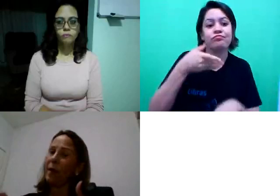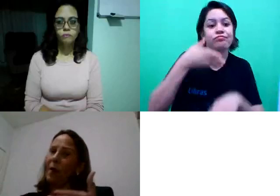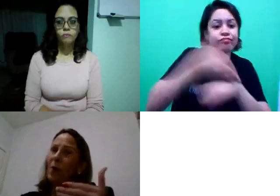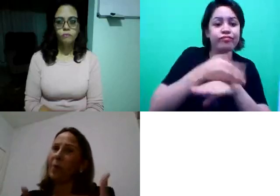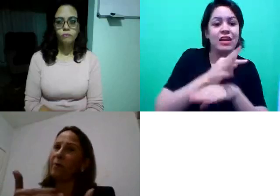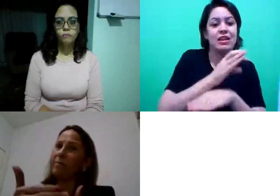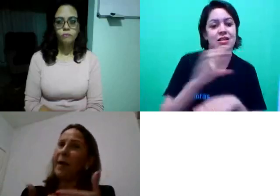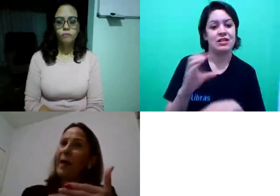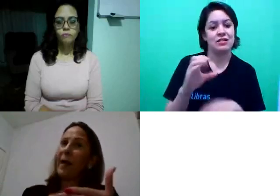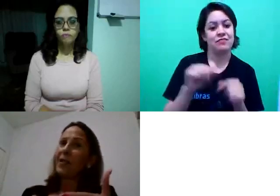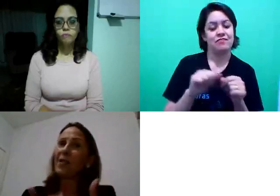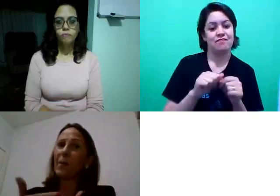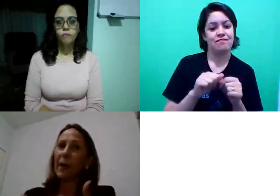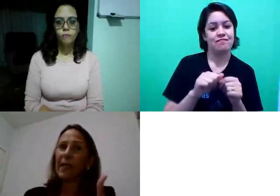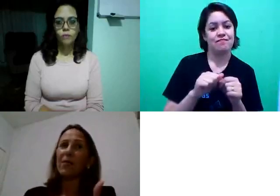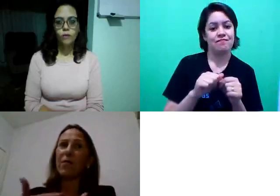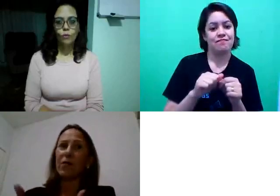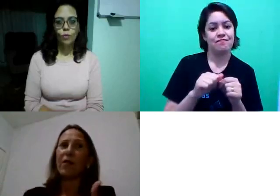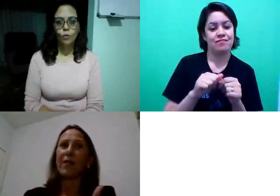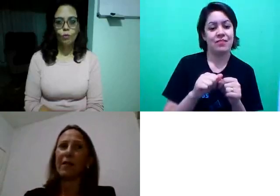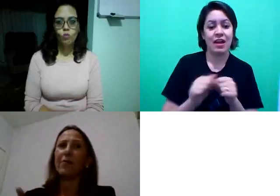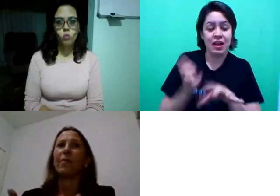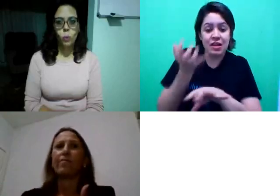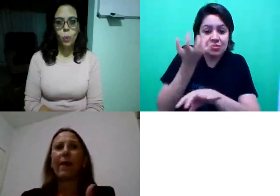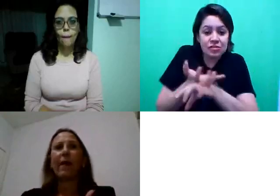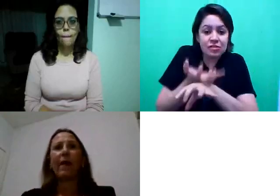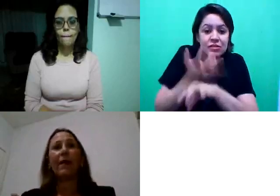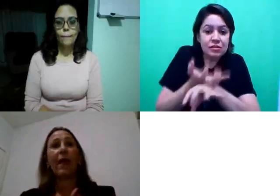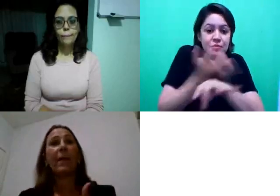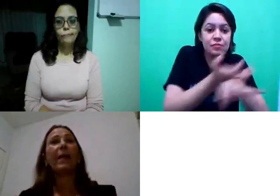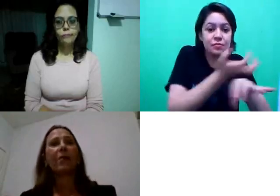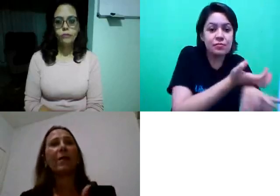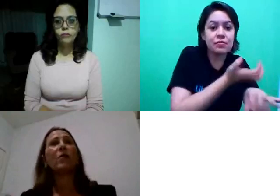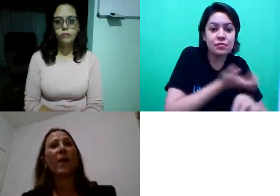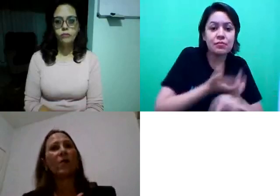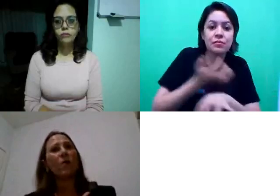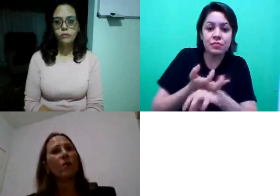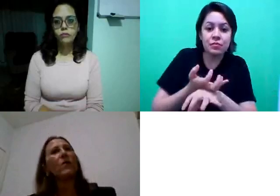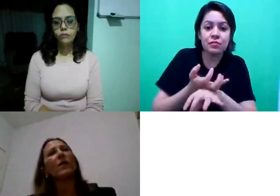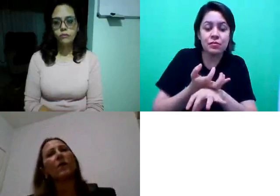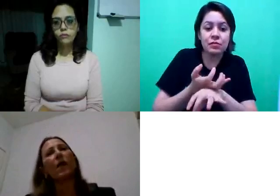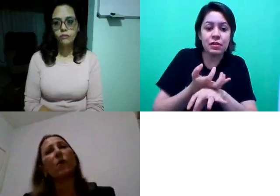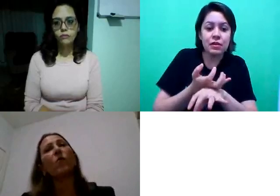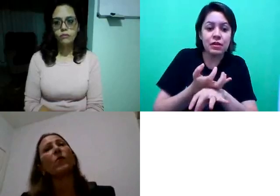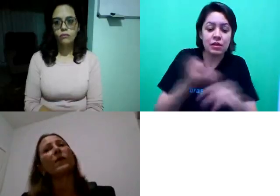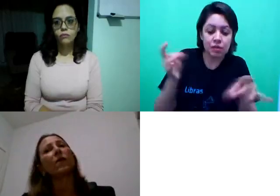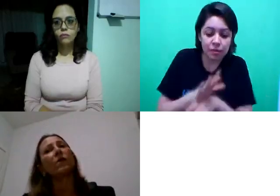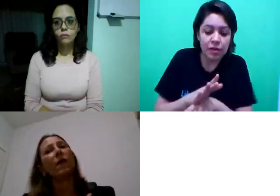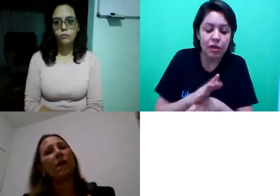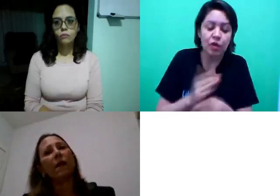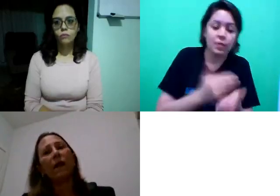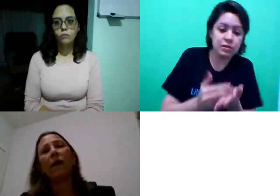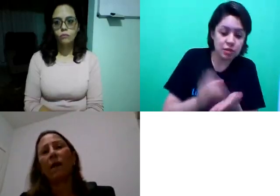uma, é uma, as disciplinas vão funcionando e tem espaço a outras para não ter acúmulo.